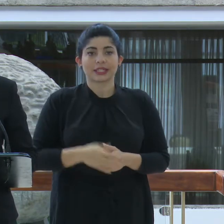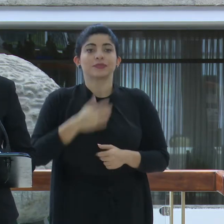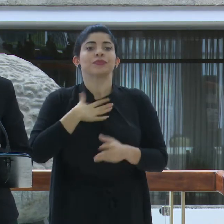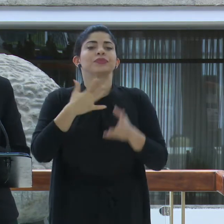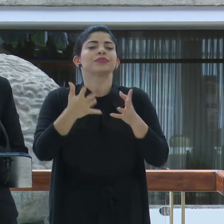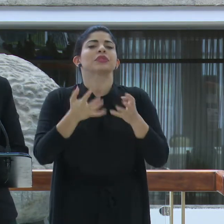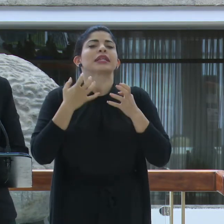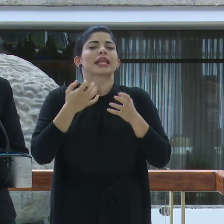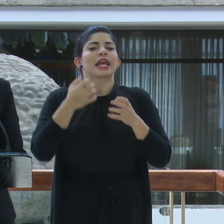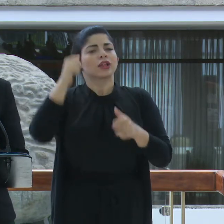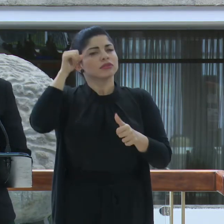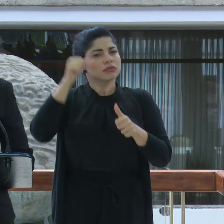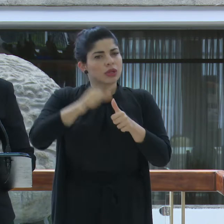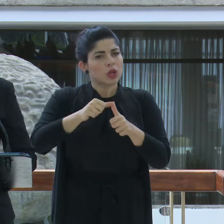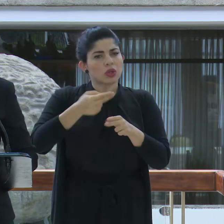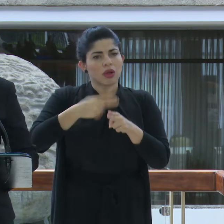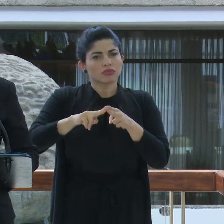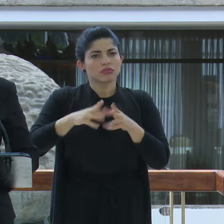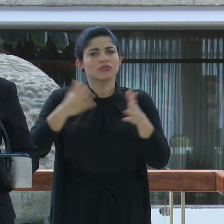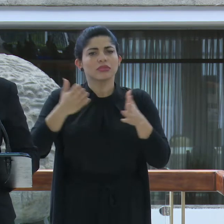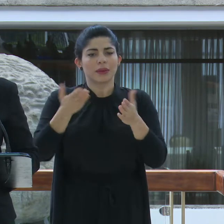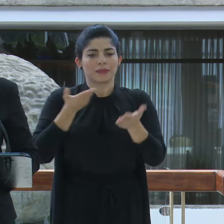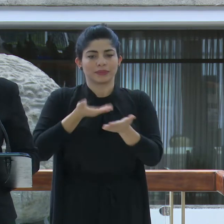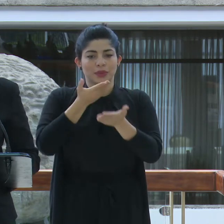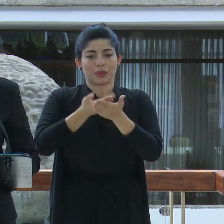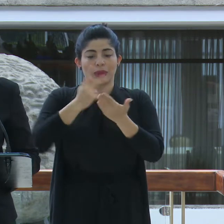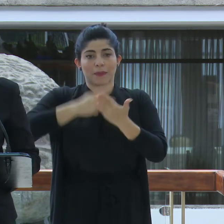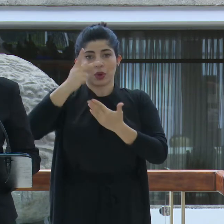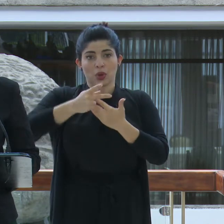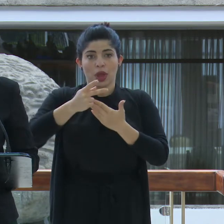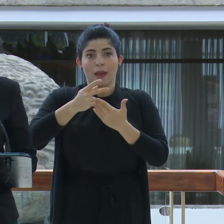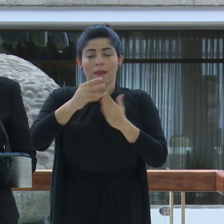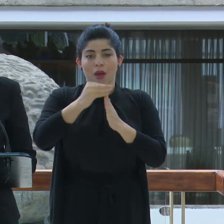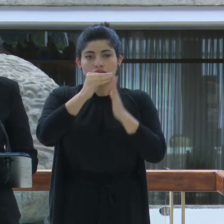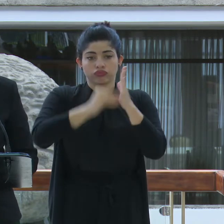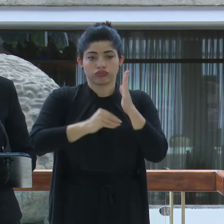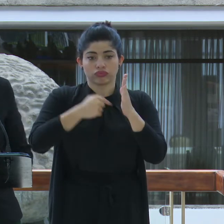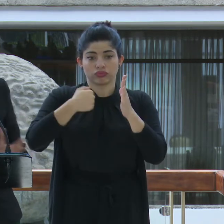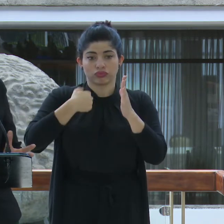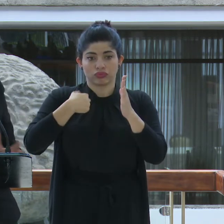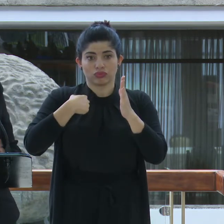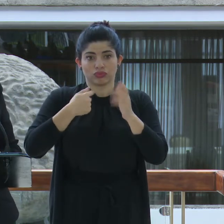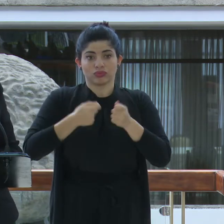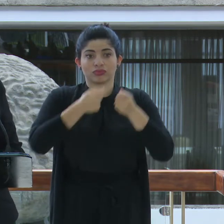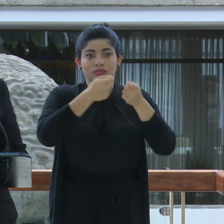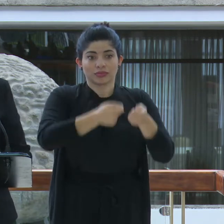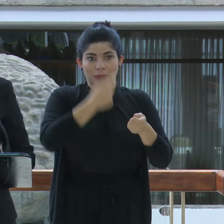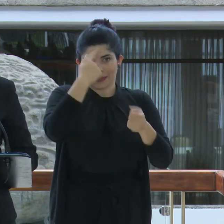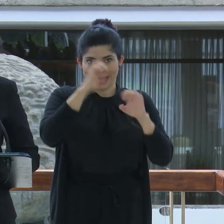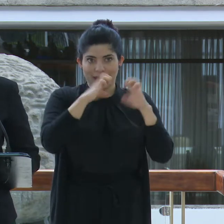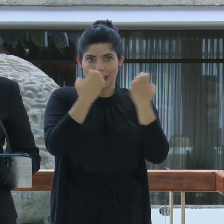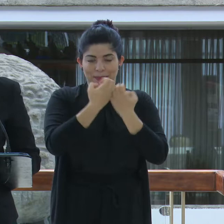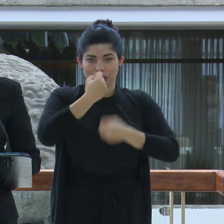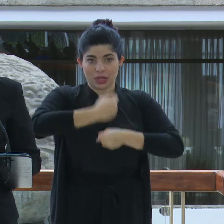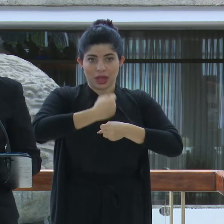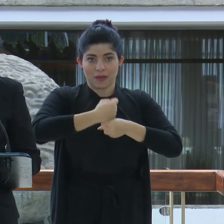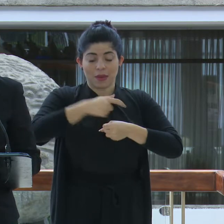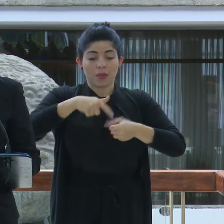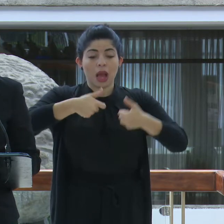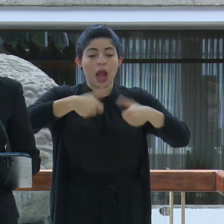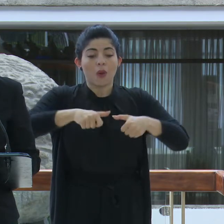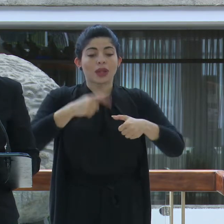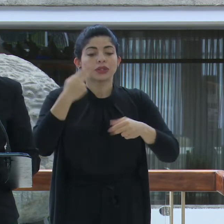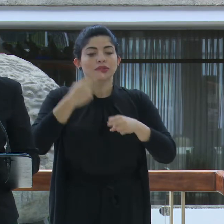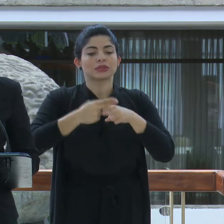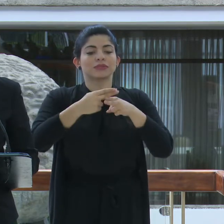Quiero nada más recordar brevemente la propuesta programática que dio origen a nuestro gabinete, el acuerdo por la